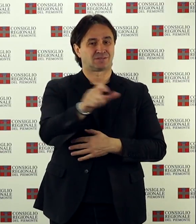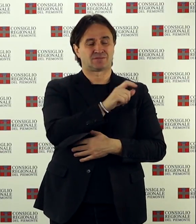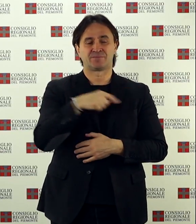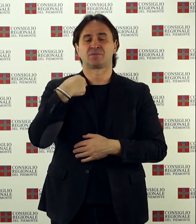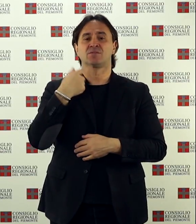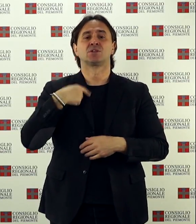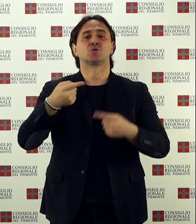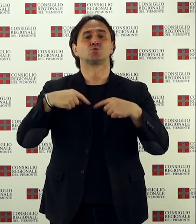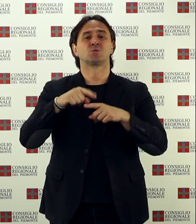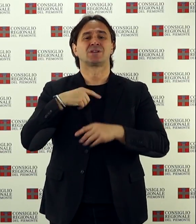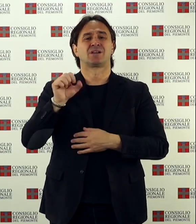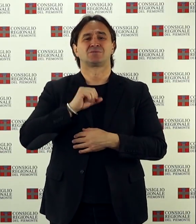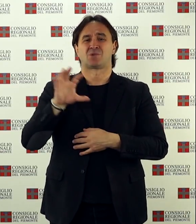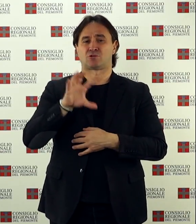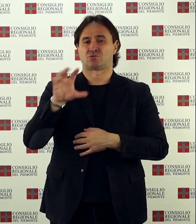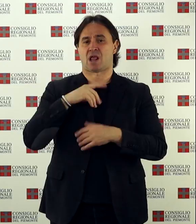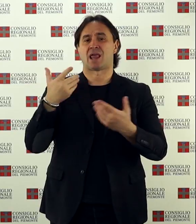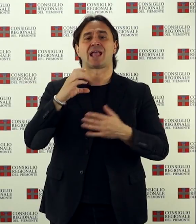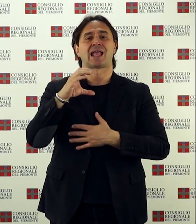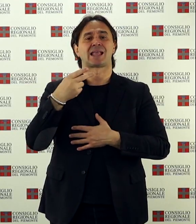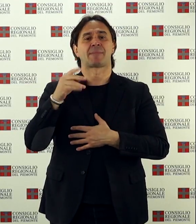Presidente della Giunta regionale, Sergio Chiamparino.